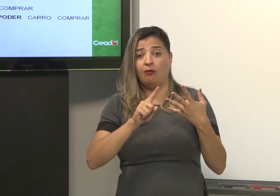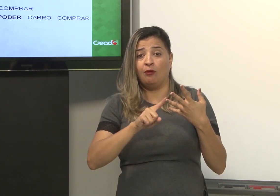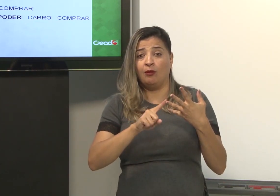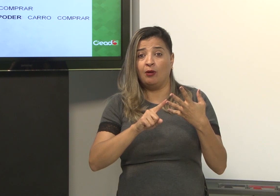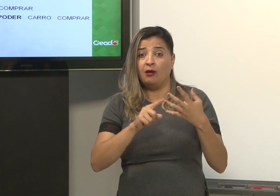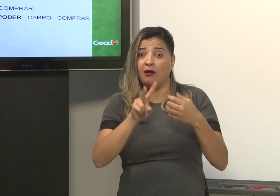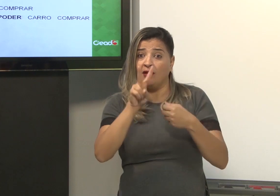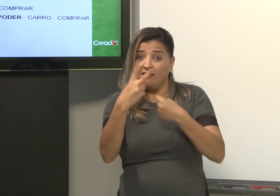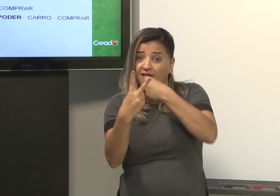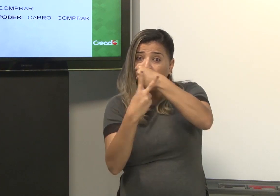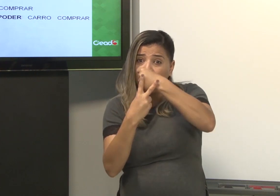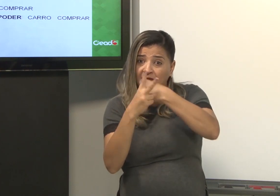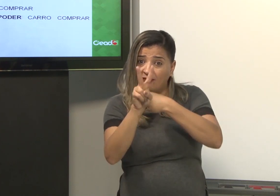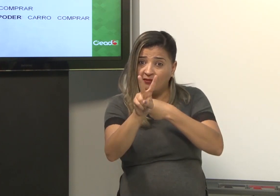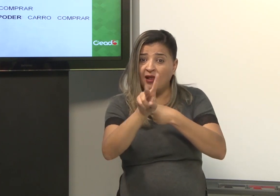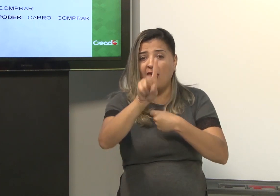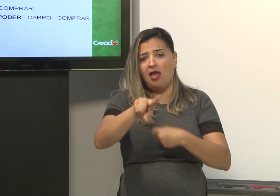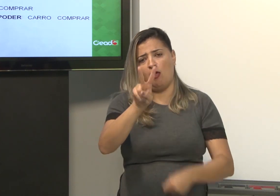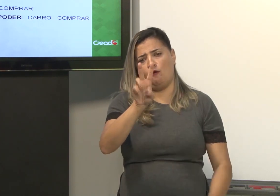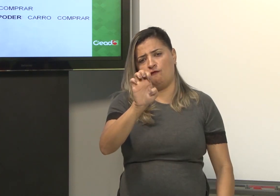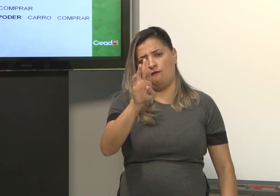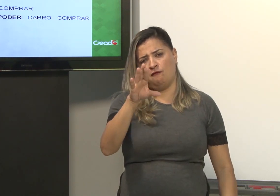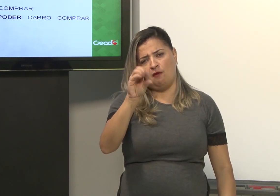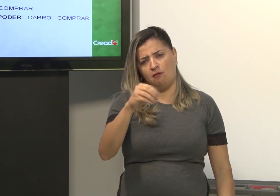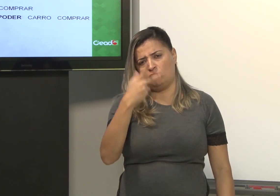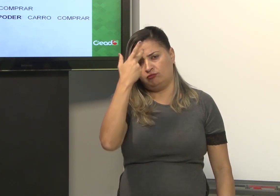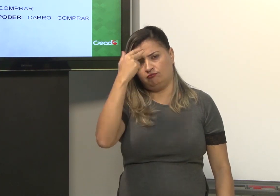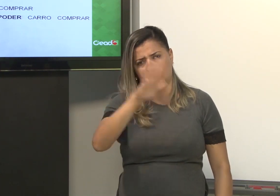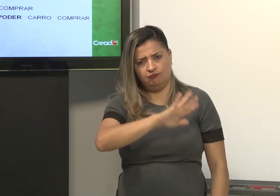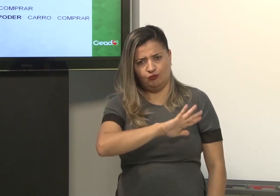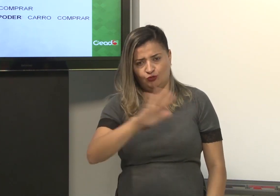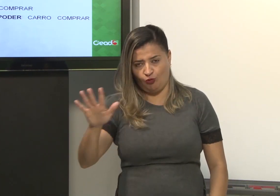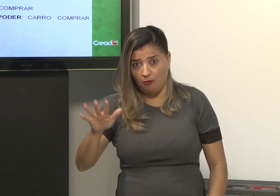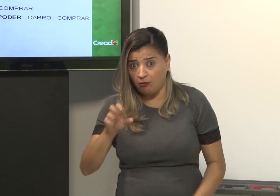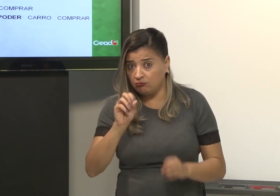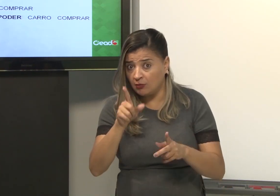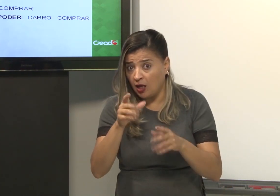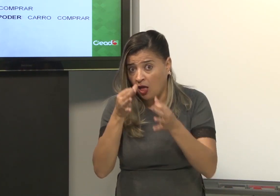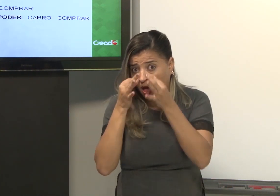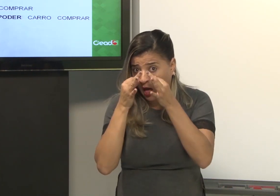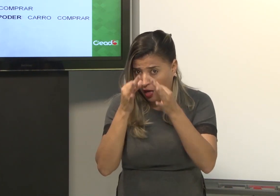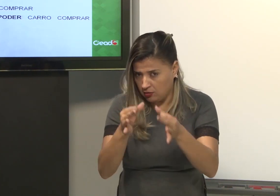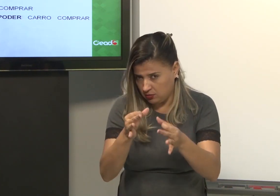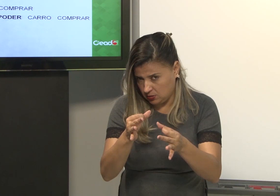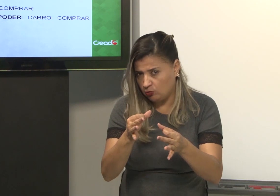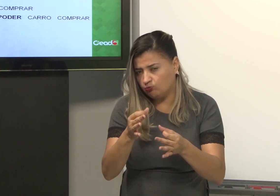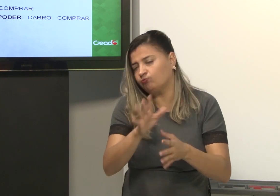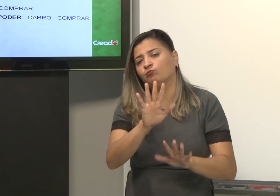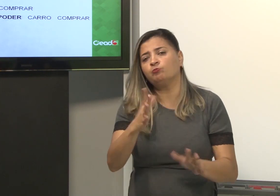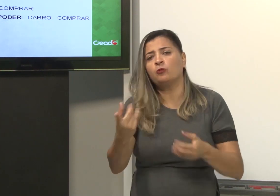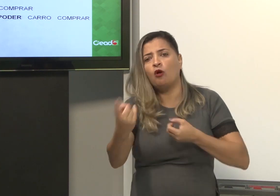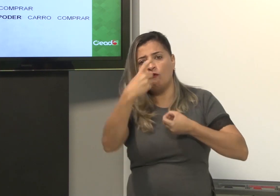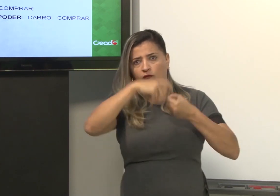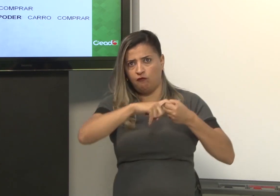E o V, é de verbo. Então, prestem atenção. E é só isso mesmo.